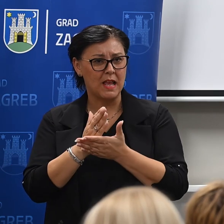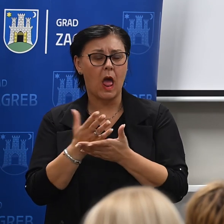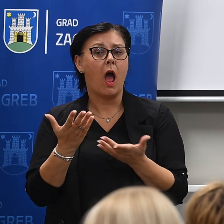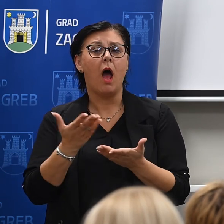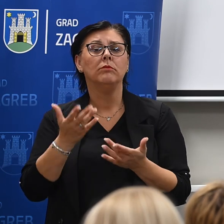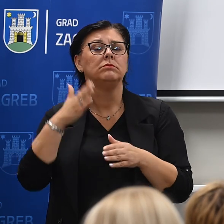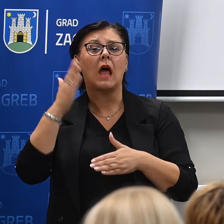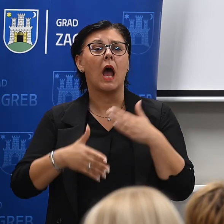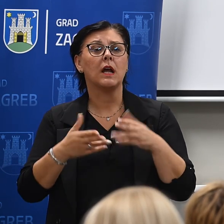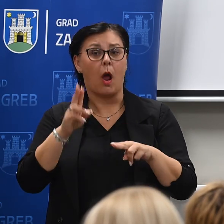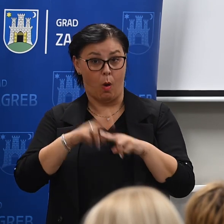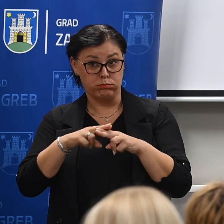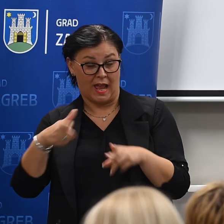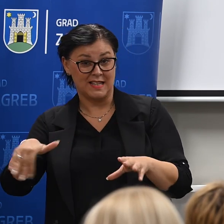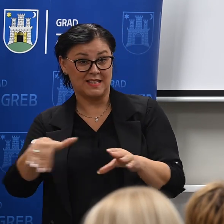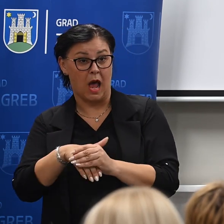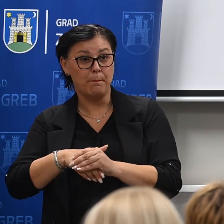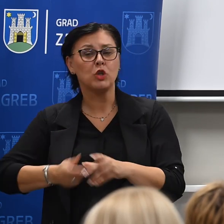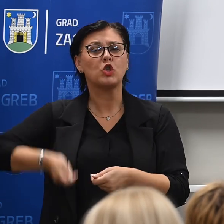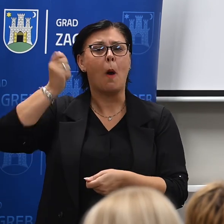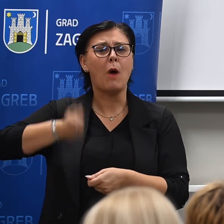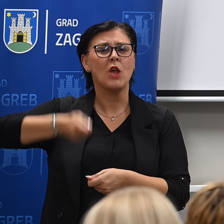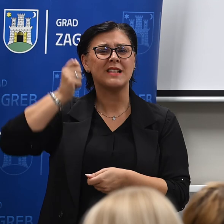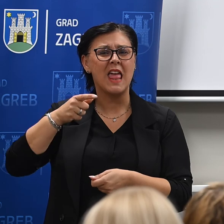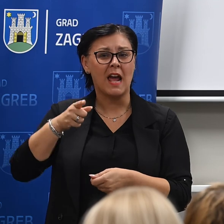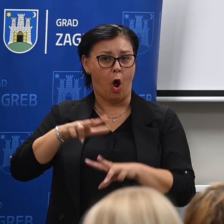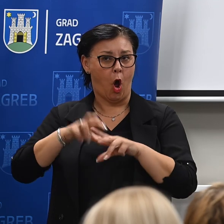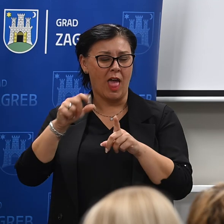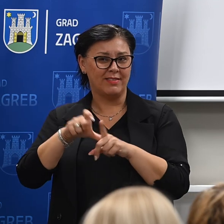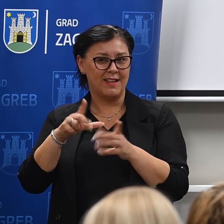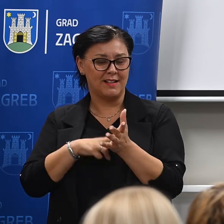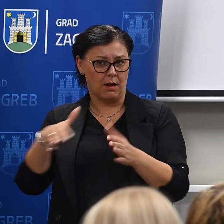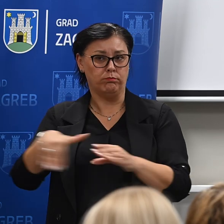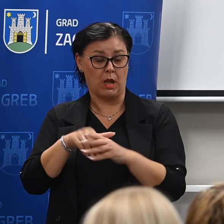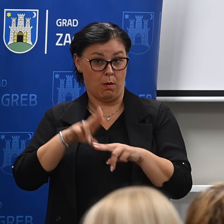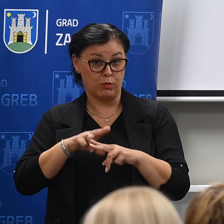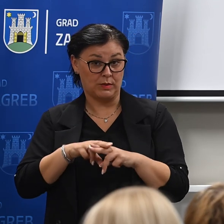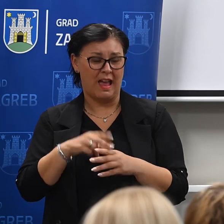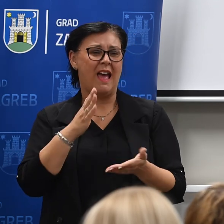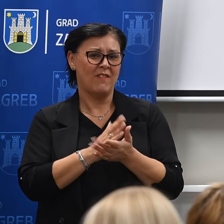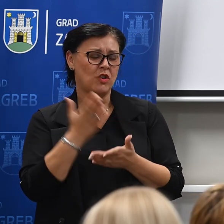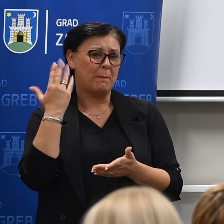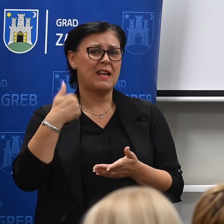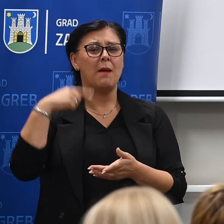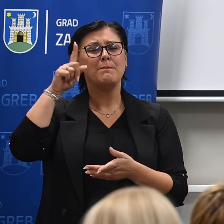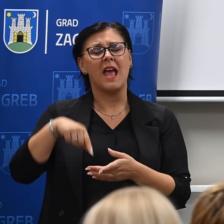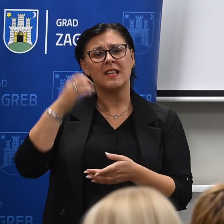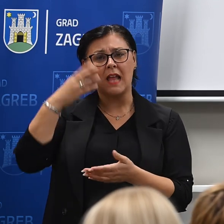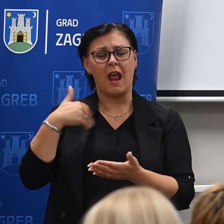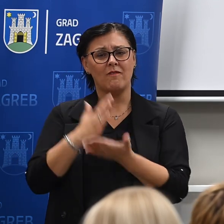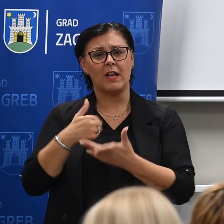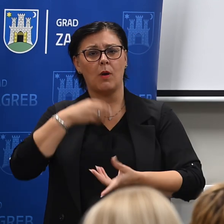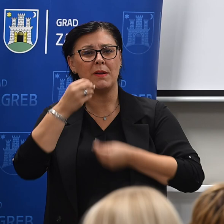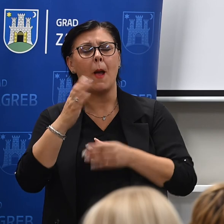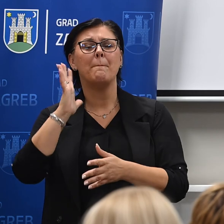odada za zapoštajavanje netopsoboslikara od drugog kogu? Pa već se govorio na tu temu i prije mjesec dana, rekao sam već da je